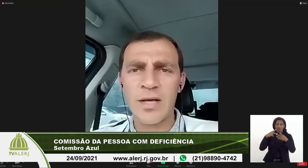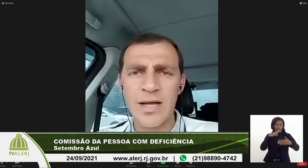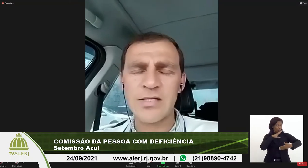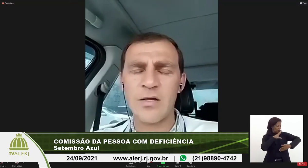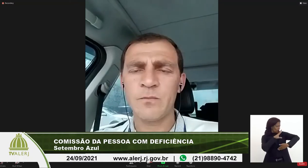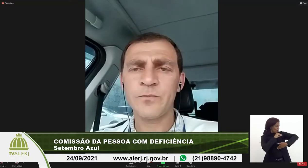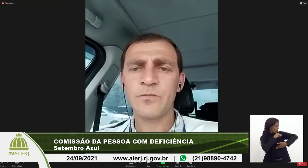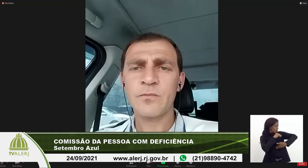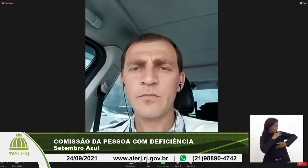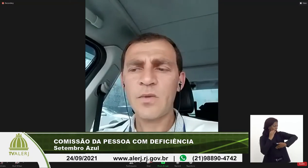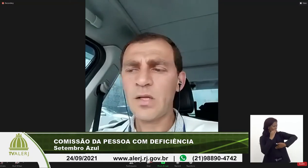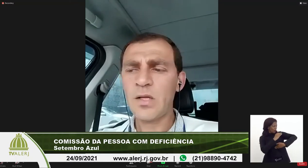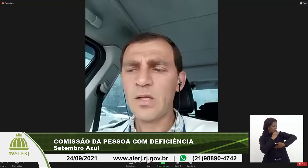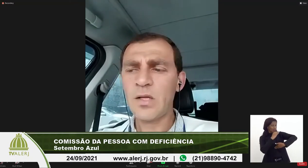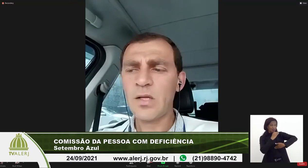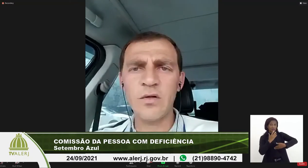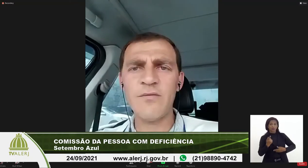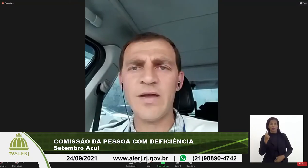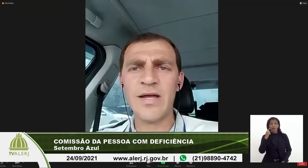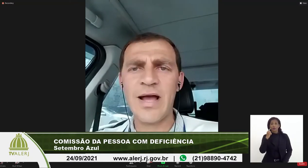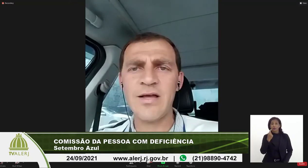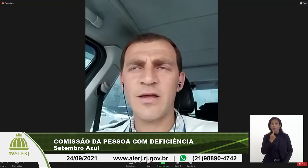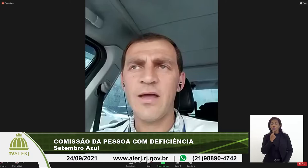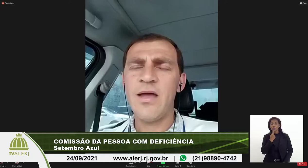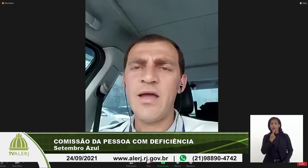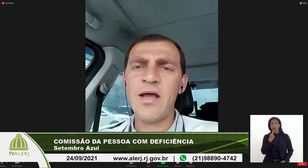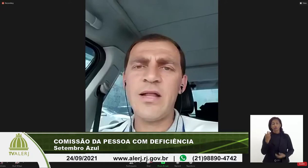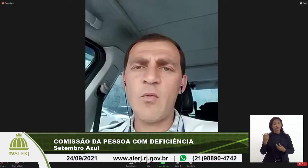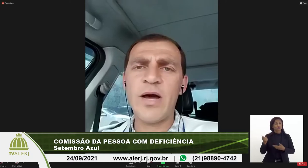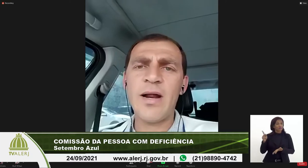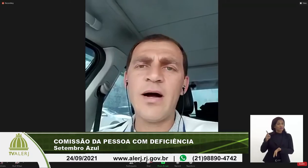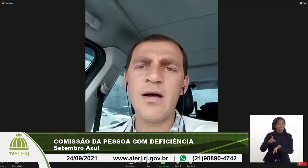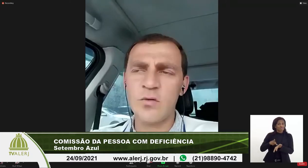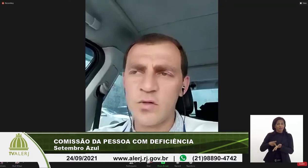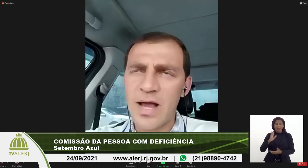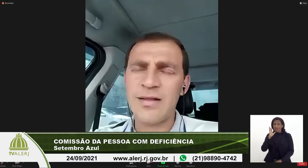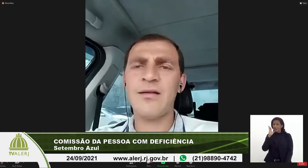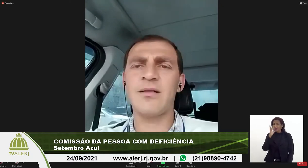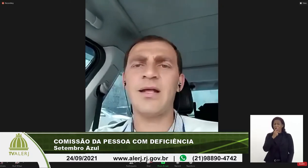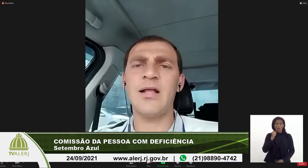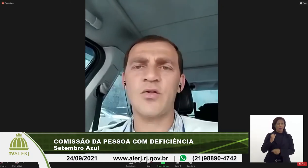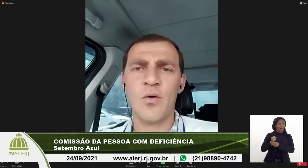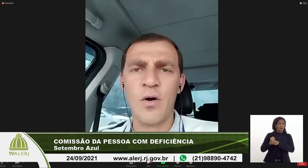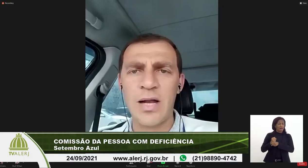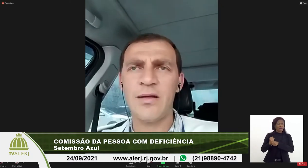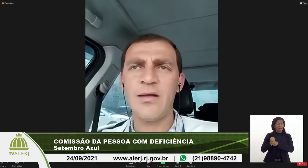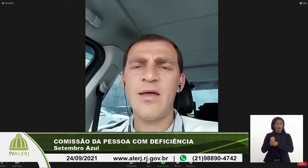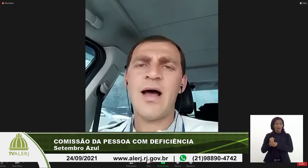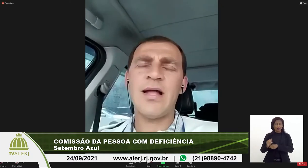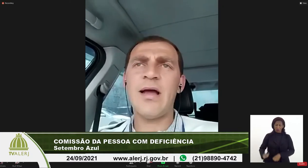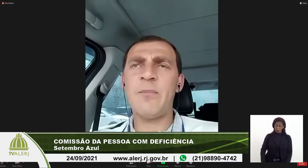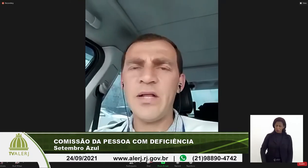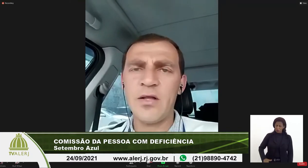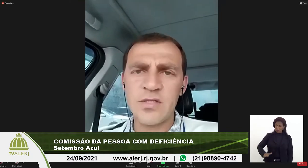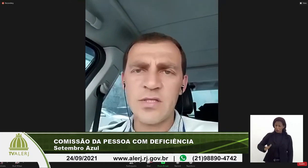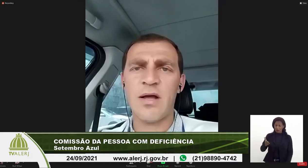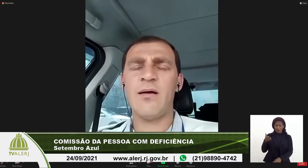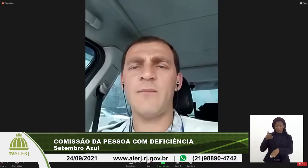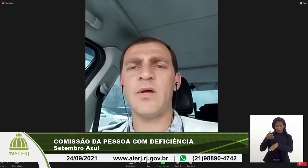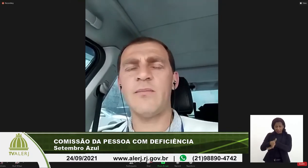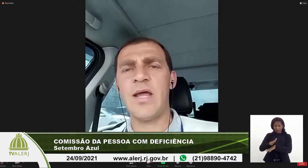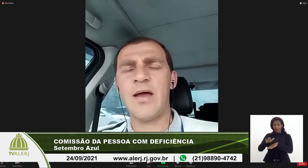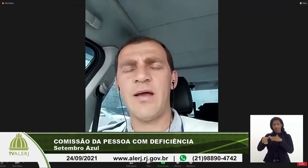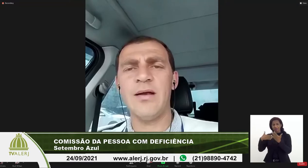nossa comunicação. E o surdo, na verdade, ele demora anos até entrar na escola, até aprender os